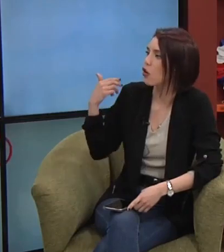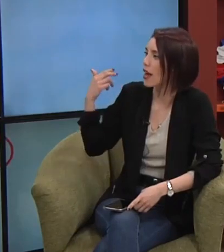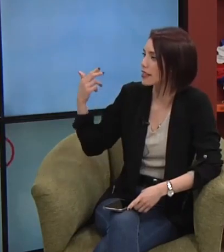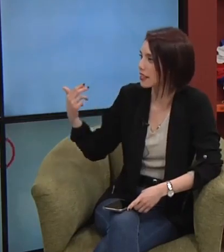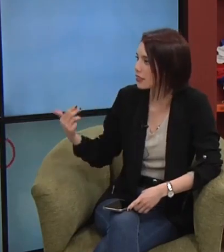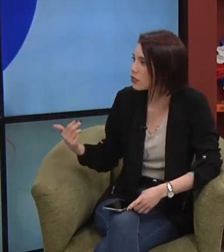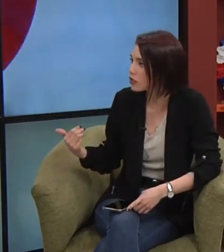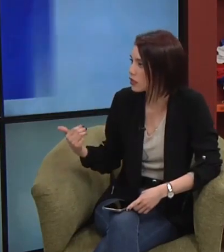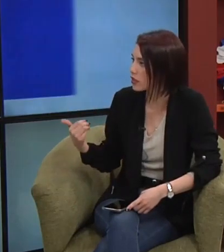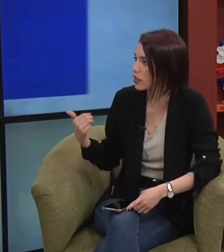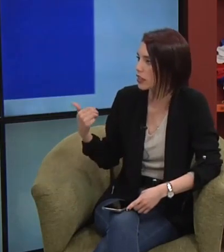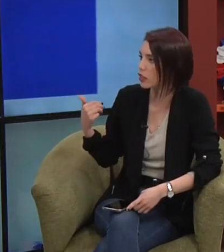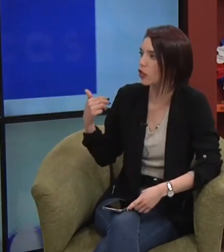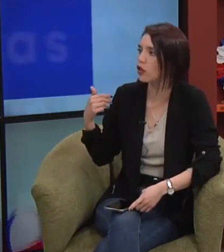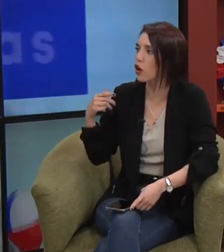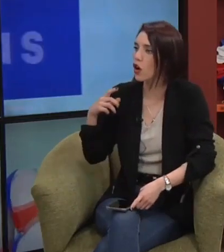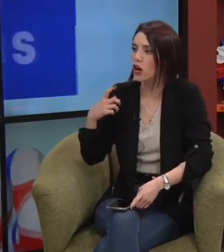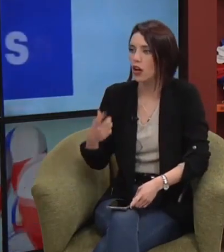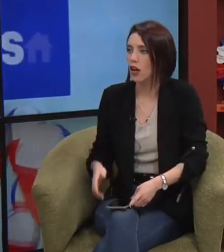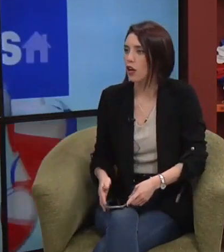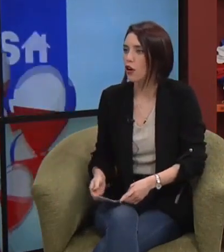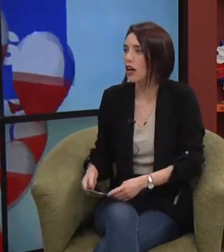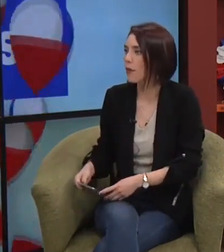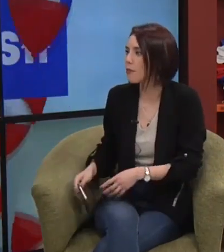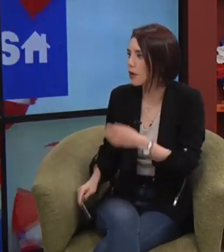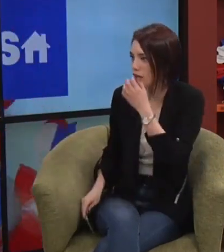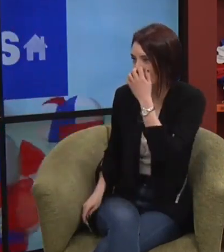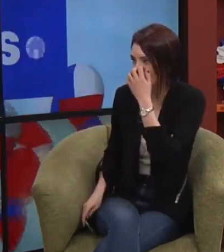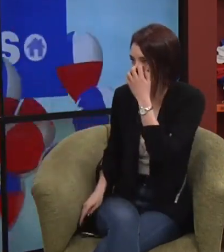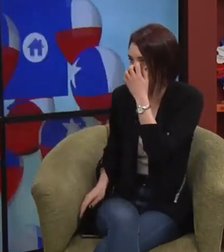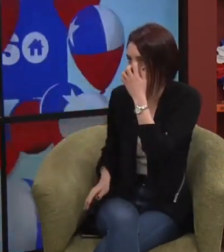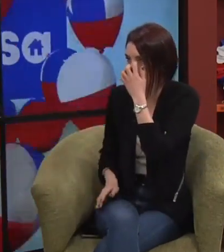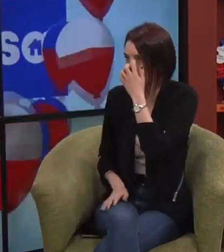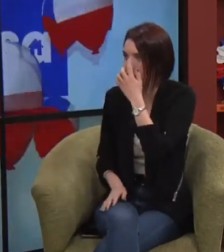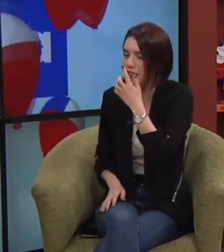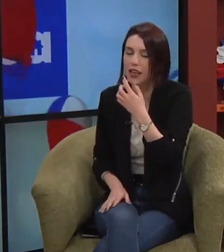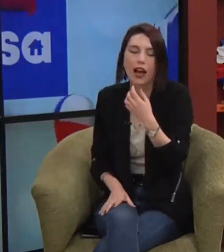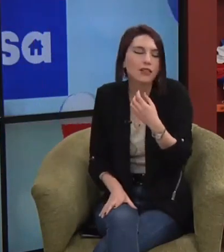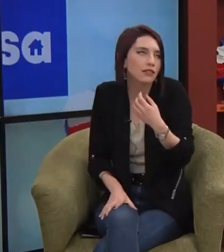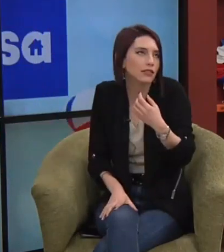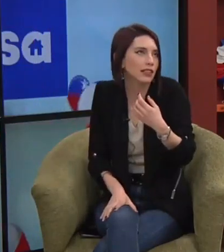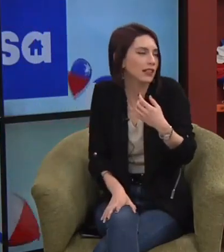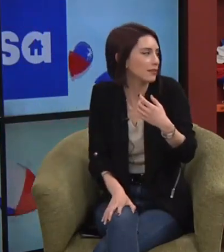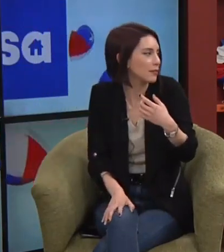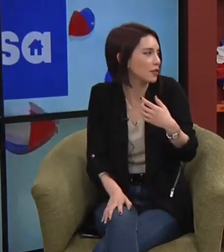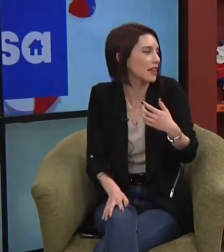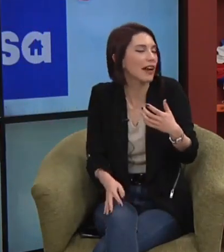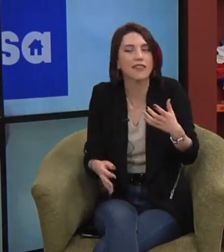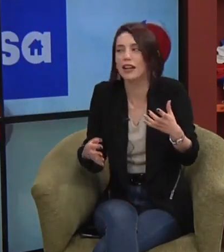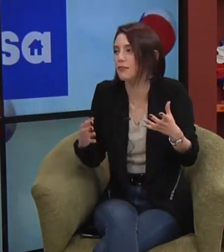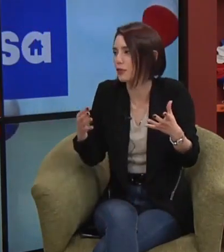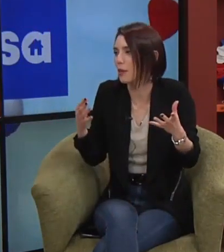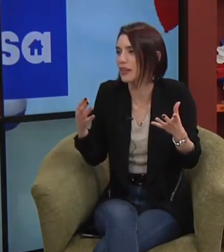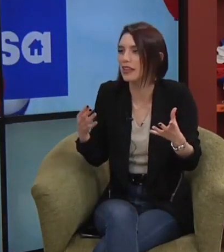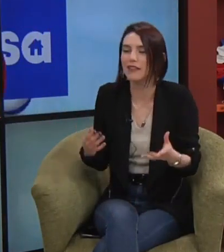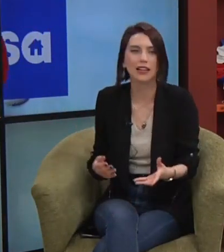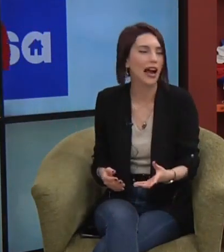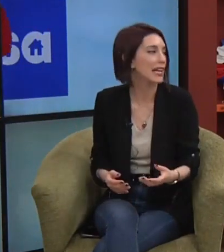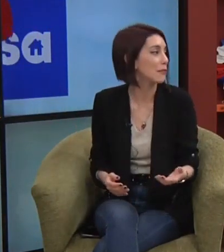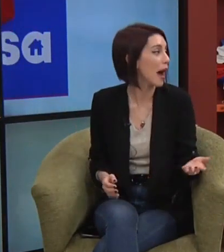acentos ah claro los cambios incluso de las pronunciaciones claro o sea hablar no sé aprender a hablar alemán